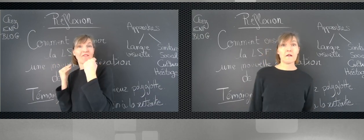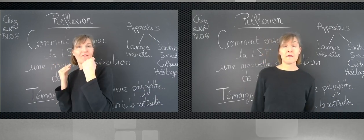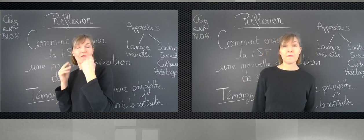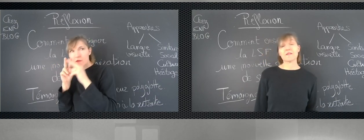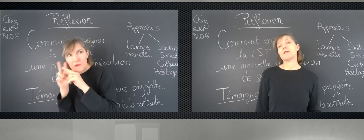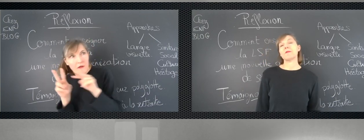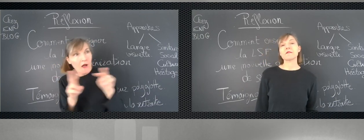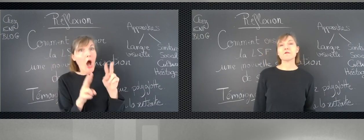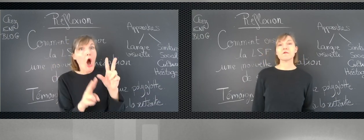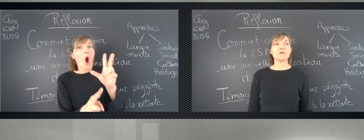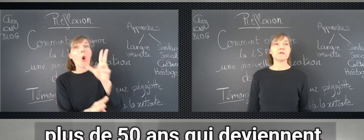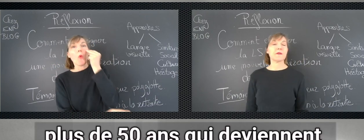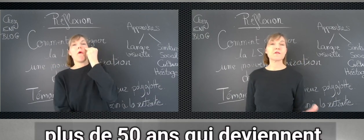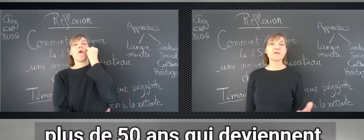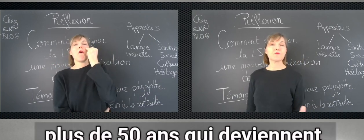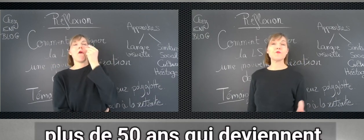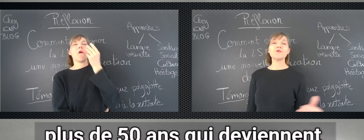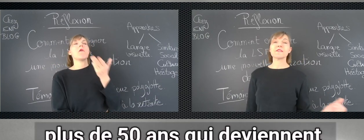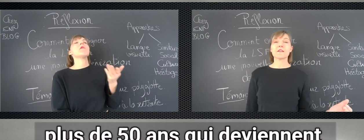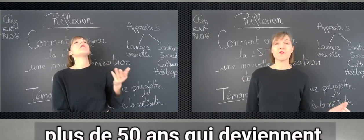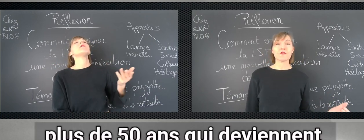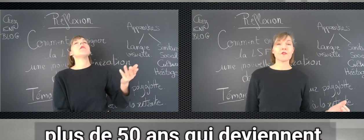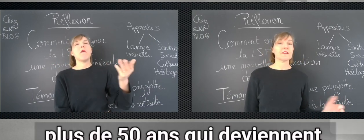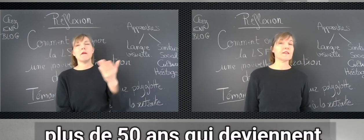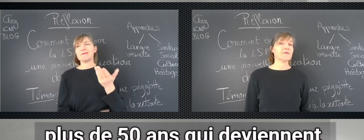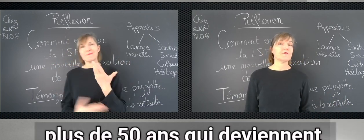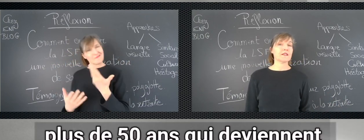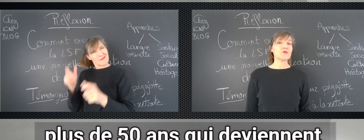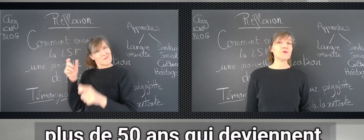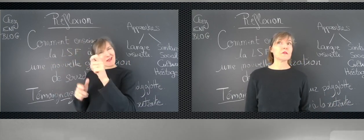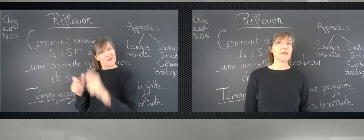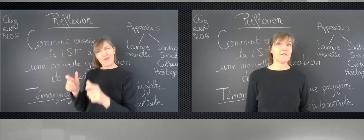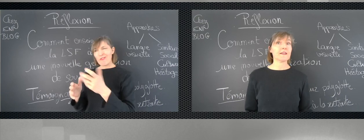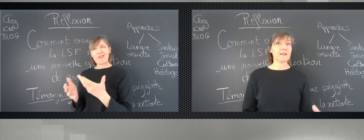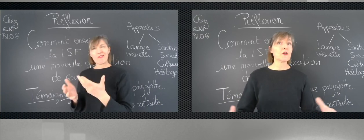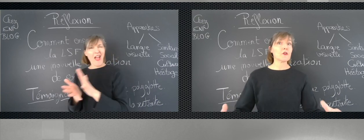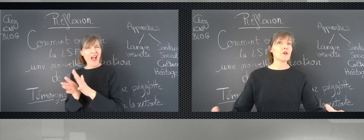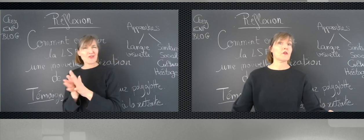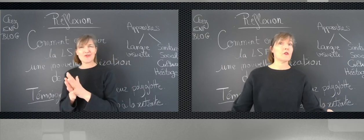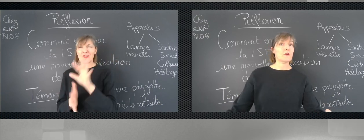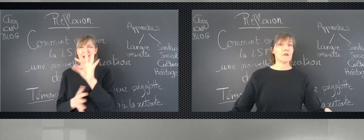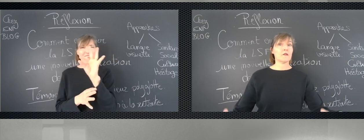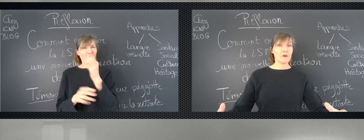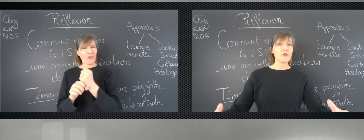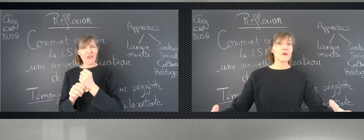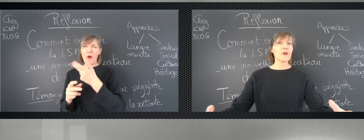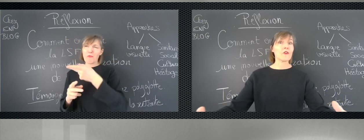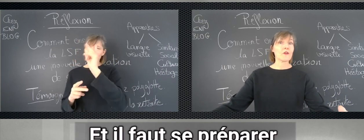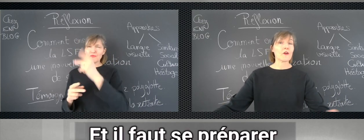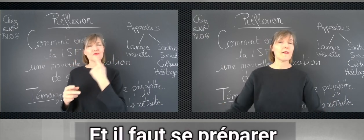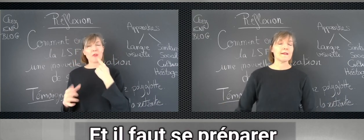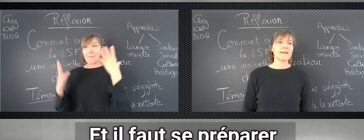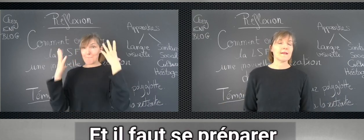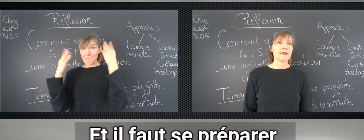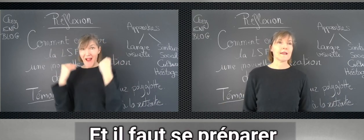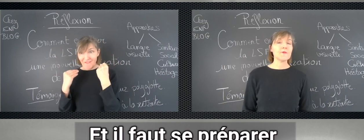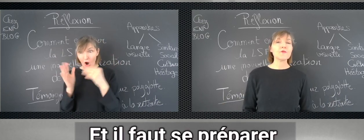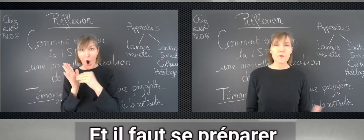Parce que des personnes de plus de 50 ans qui deviennent sourdes, il va y en avoir encore. Encore, encore, encore, encore. Et il faut se